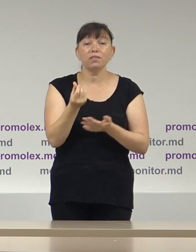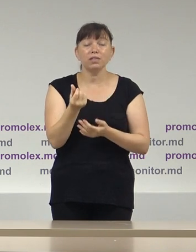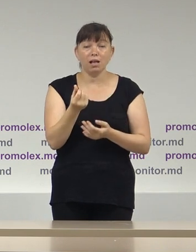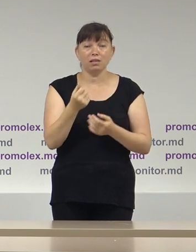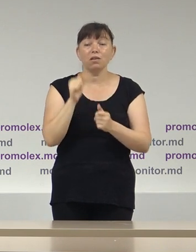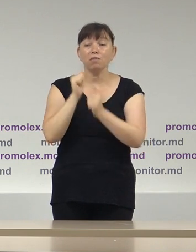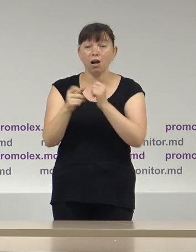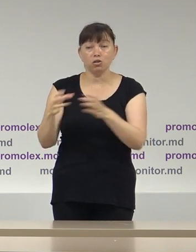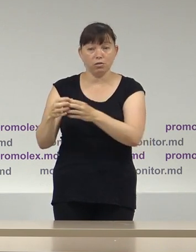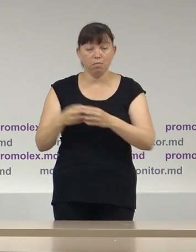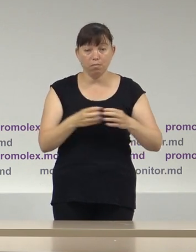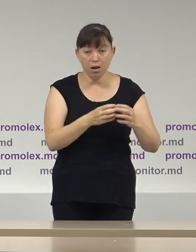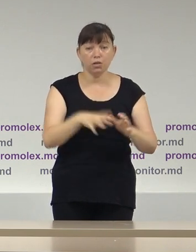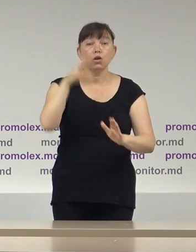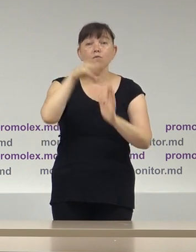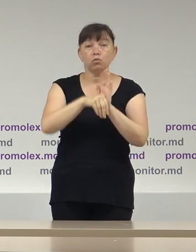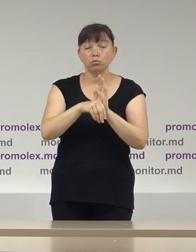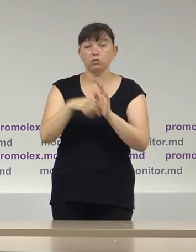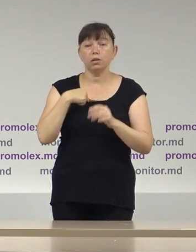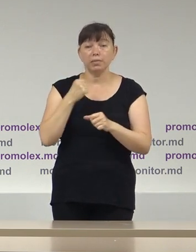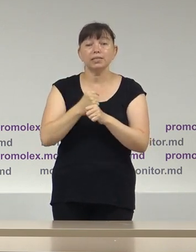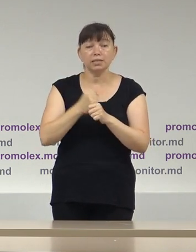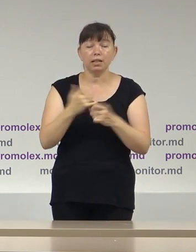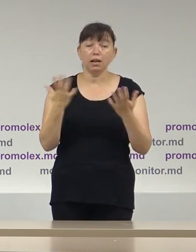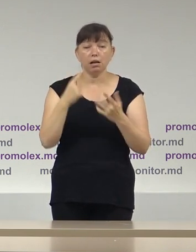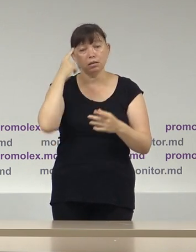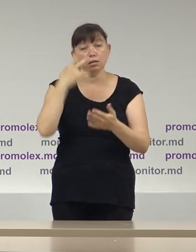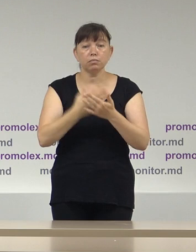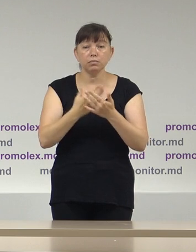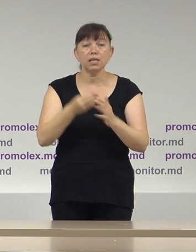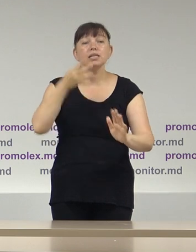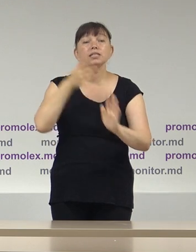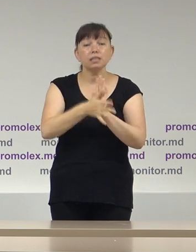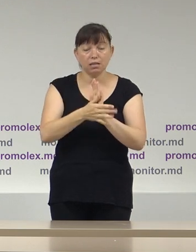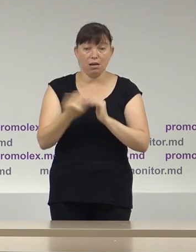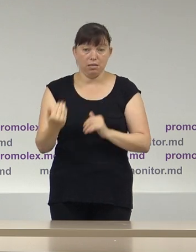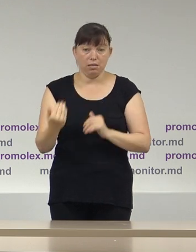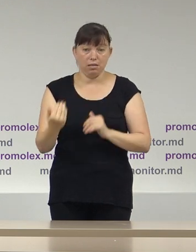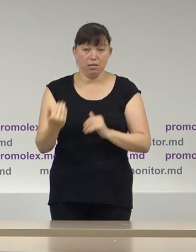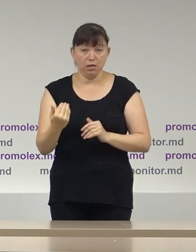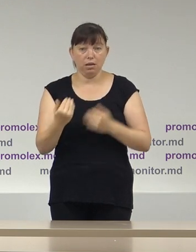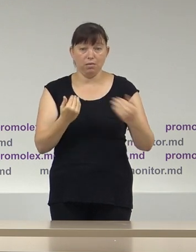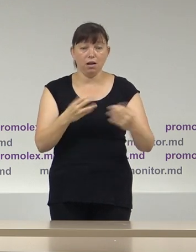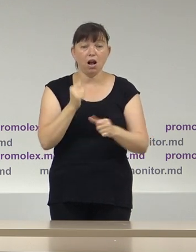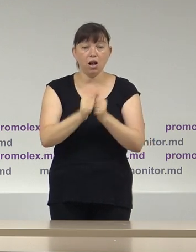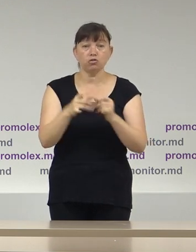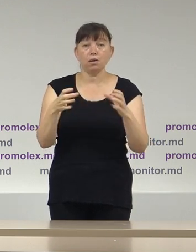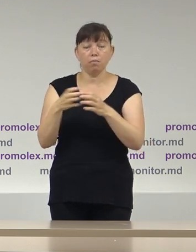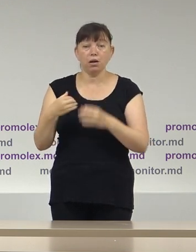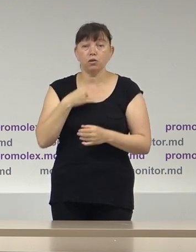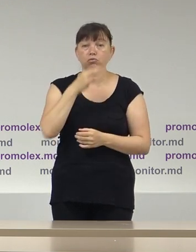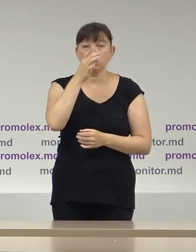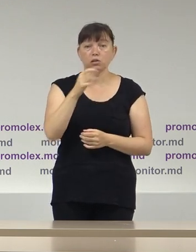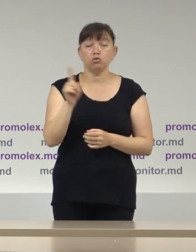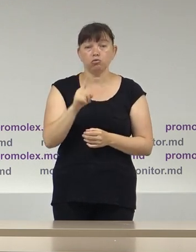a concurenților. Inclusiv am făcut și unele estimări pentru cheltuielile acestora. Trebuie să menționez